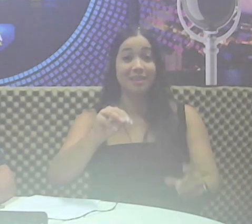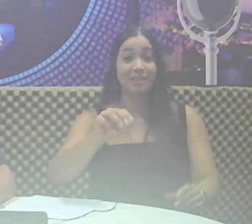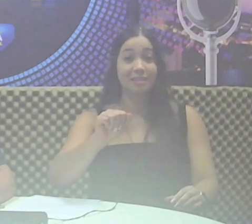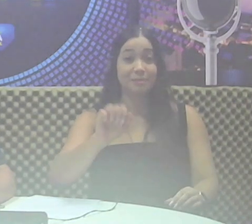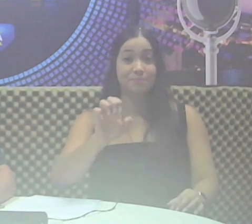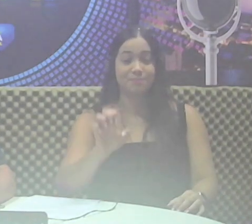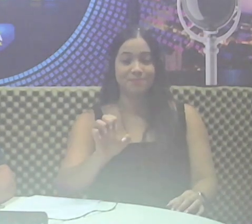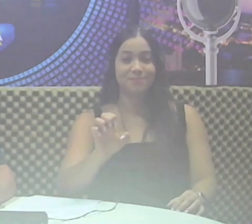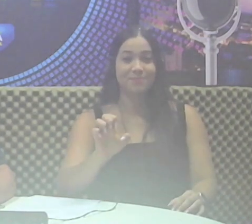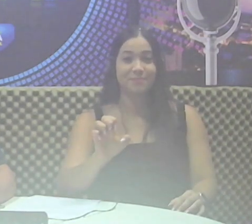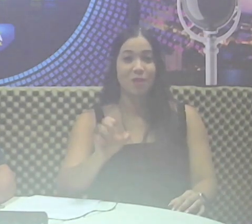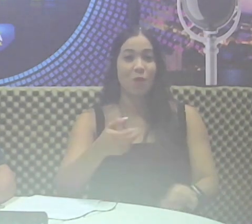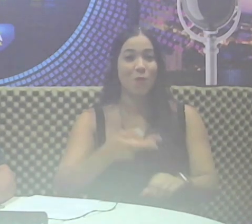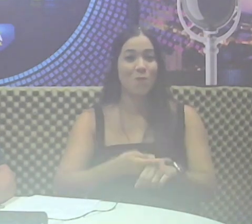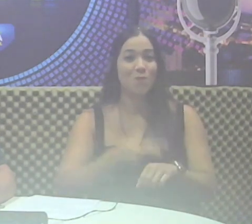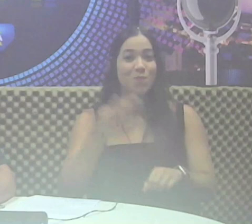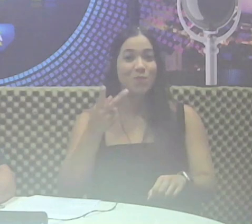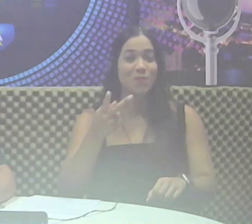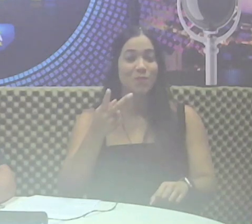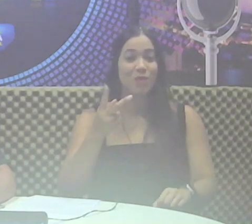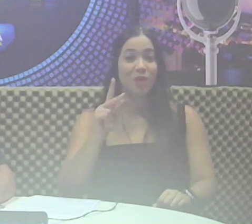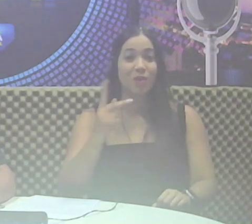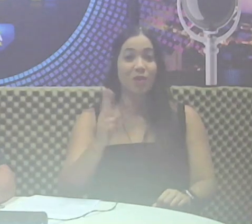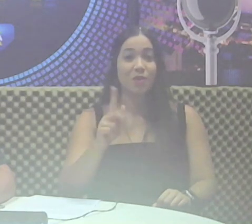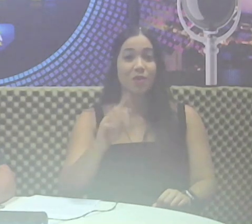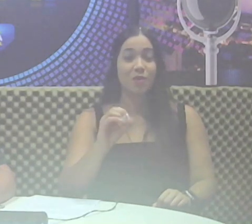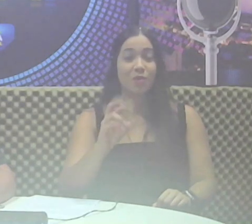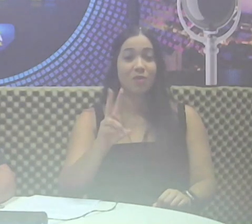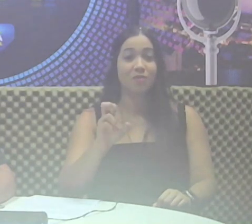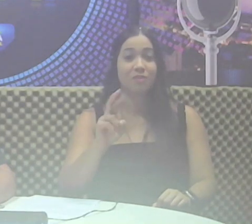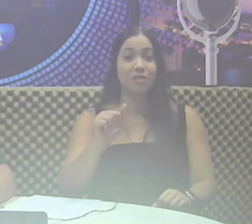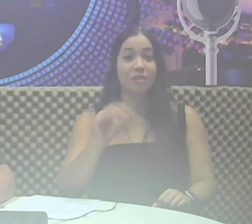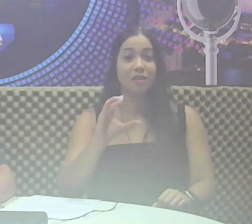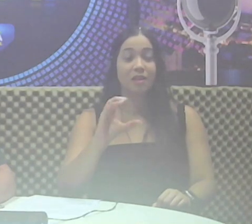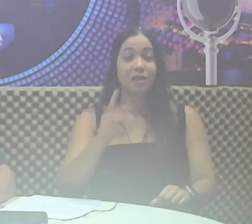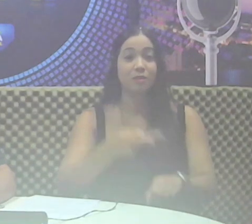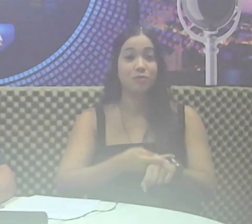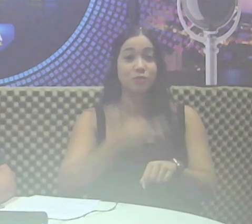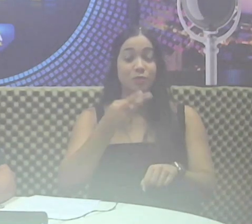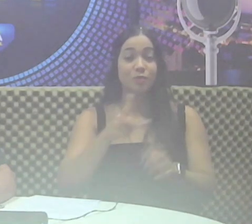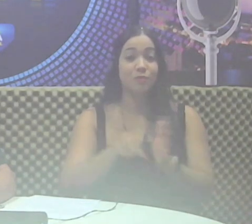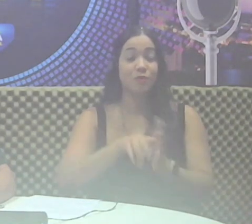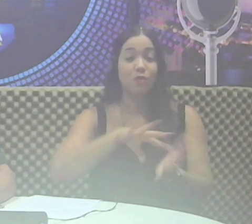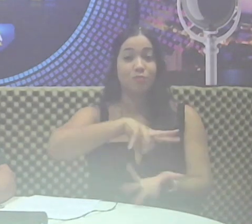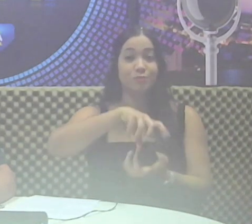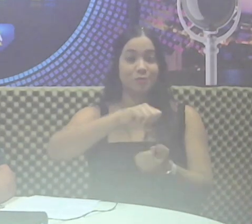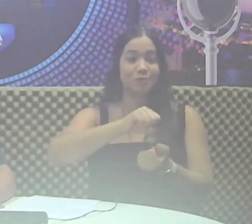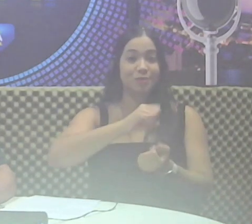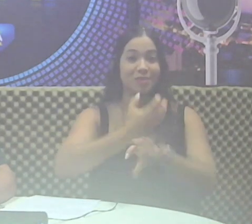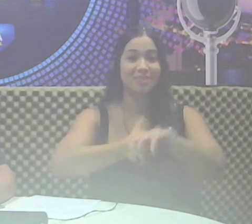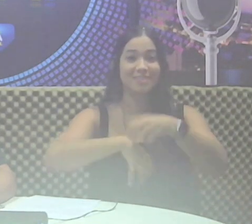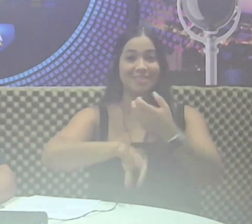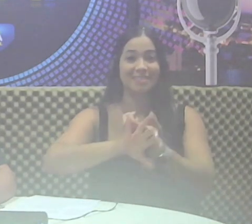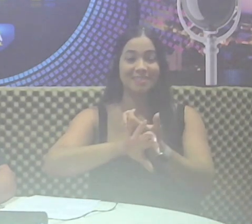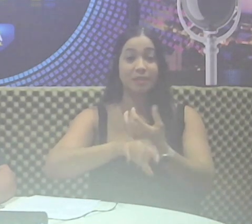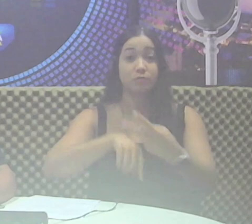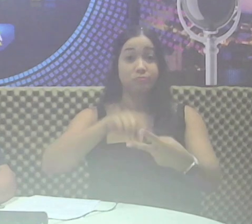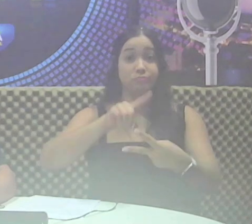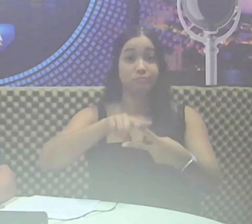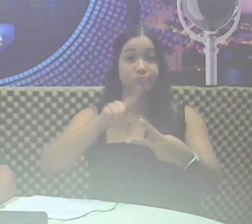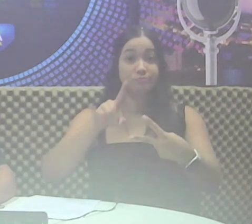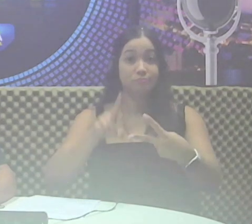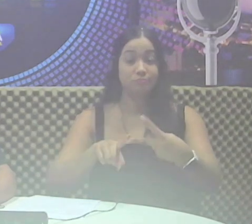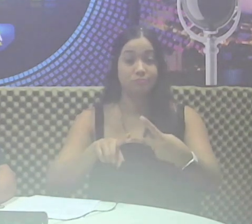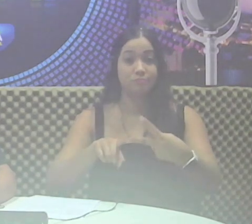DEMAI, o Prêmio Hugo Werneck de Meio Ambiente e Sustentabilidade. A cidade foi premiada em duas categorias,